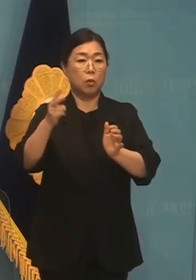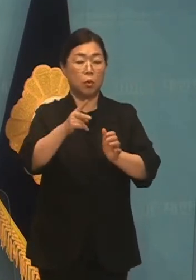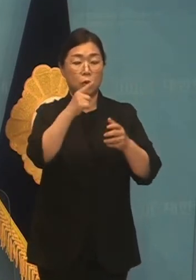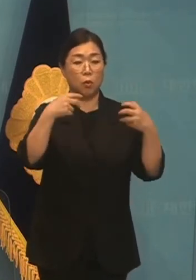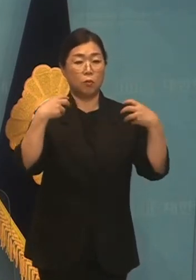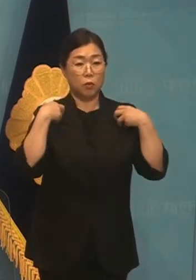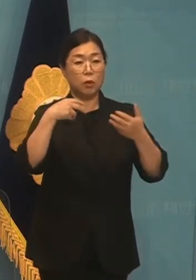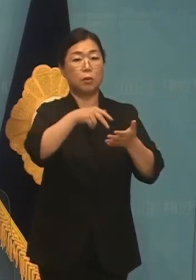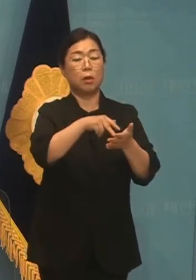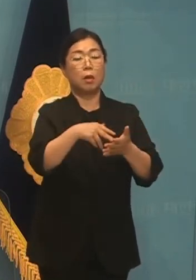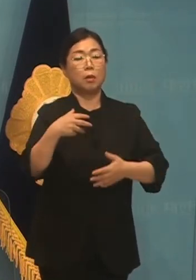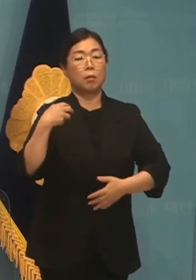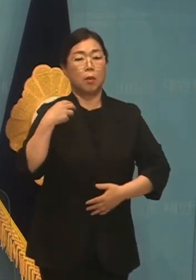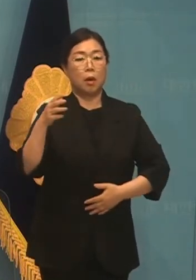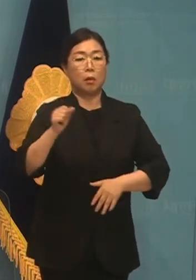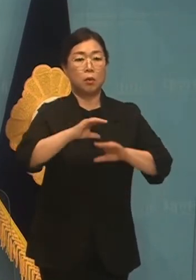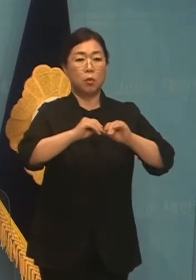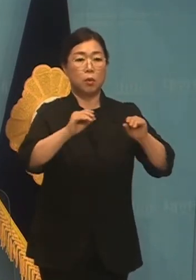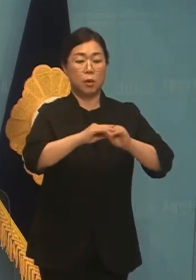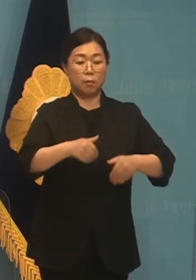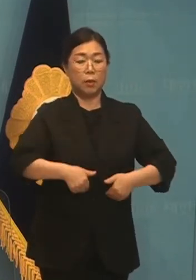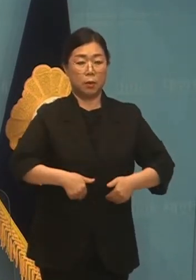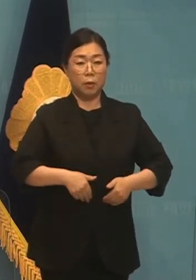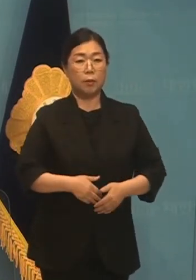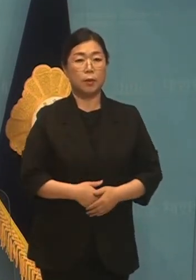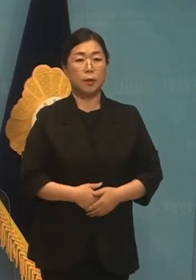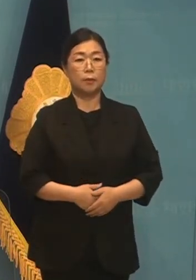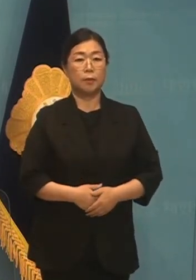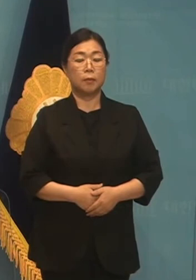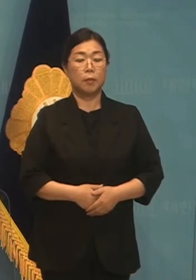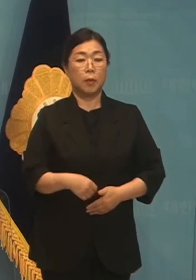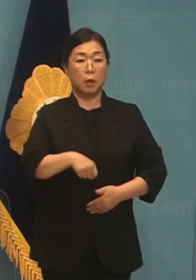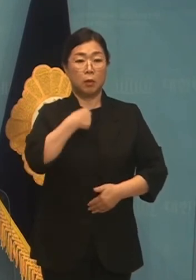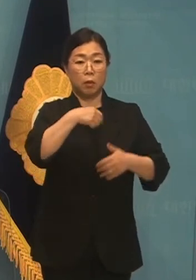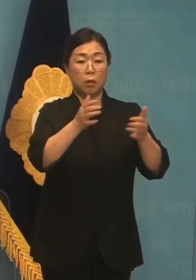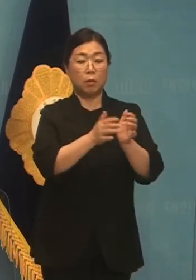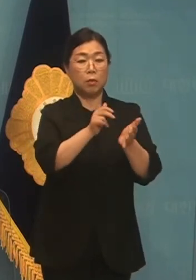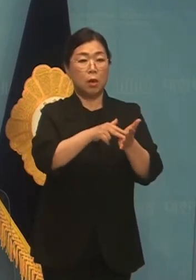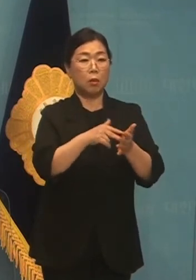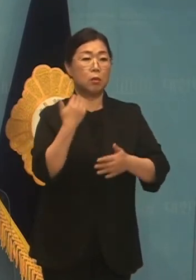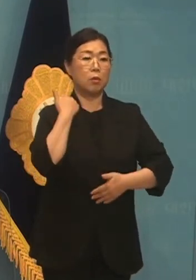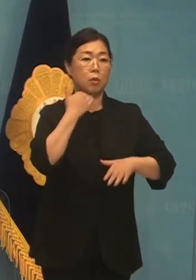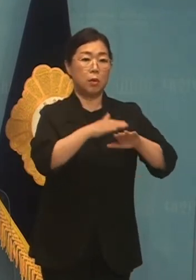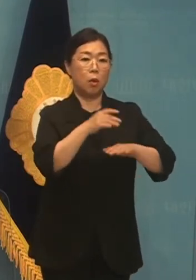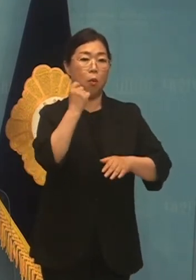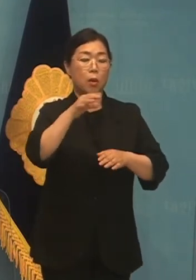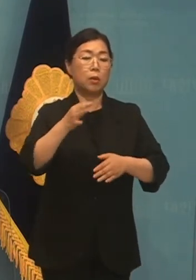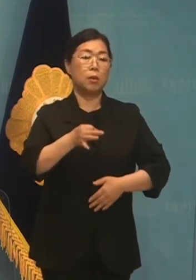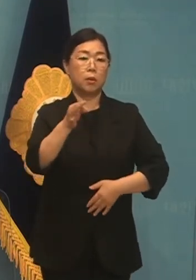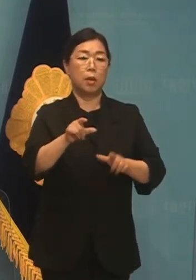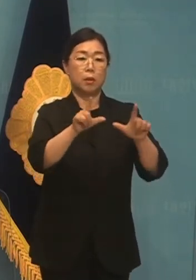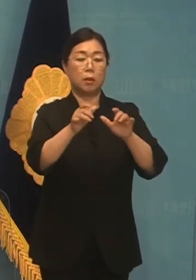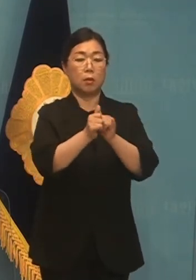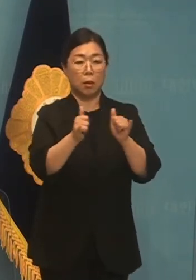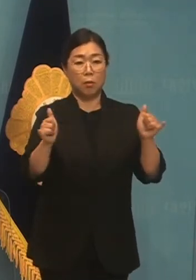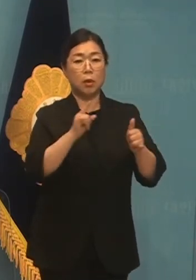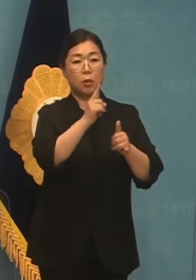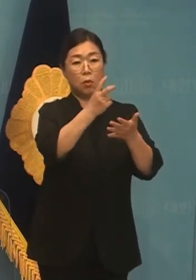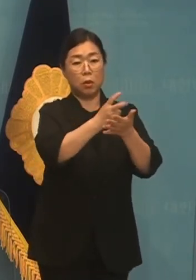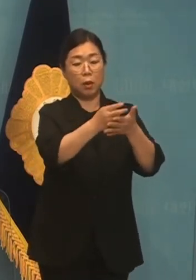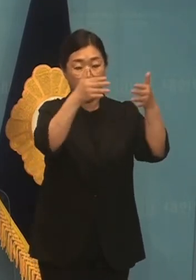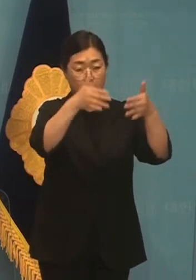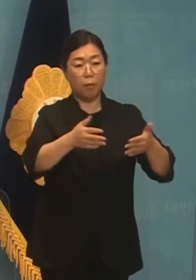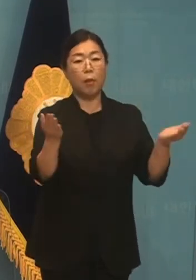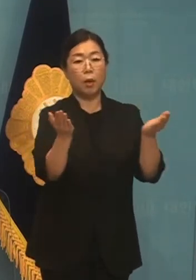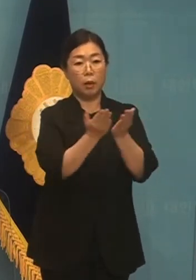정부 당국의 책임있는 조치를 촉구합니다. 정의당은 전월세 신고제가 취지에 맞게 시행될 수